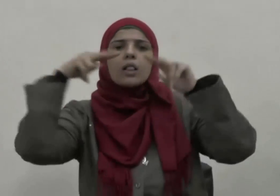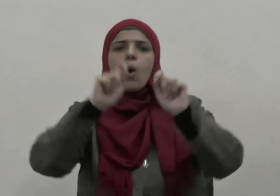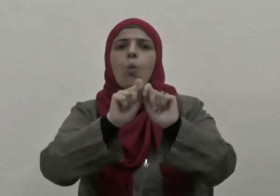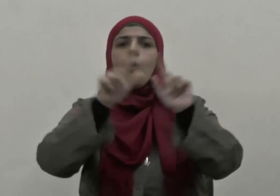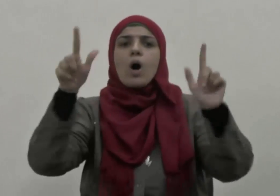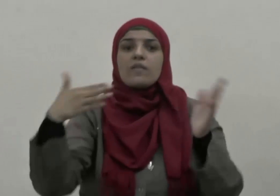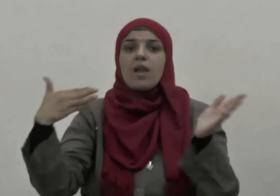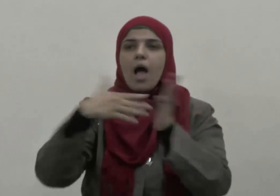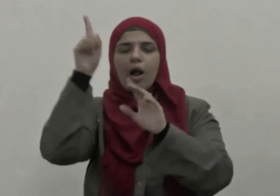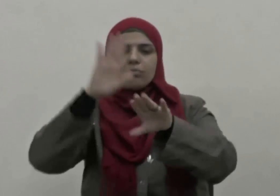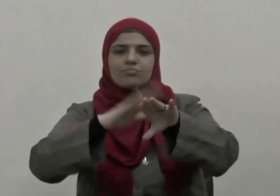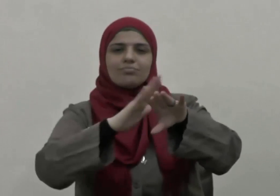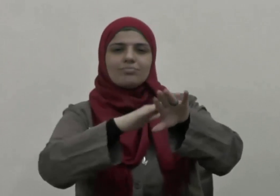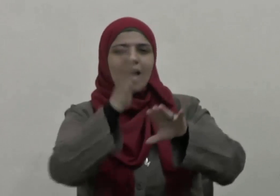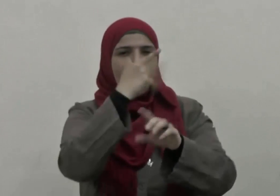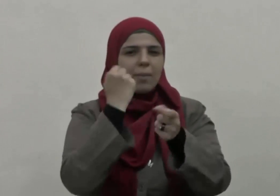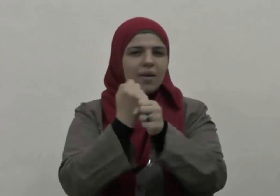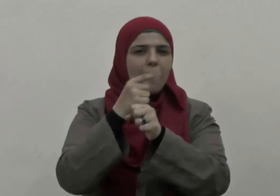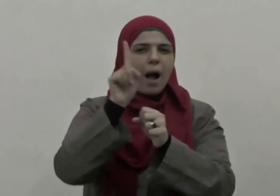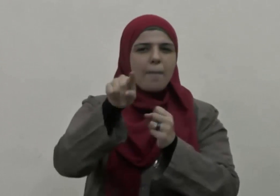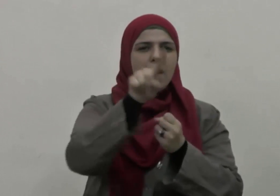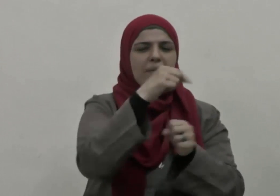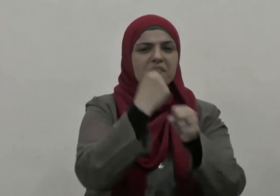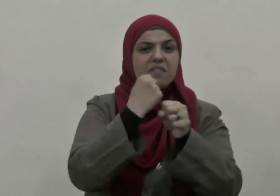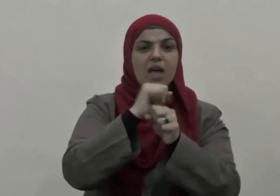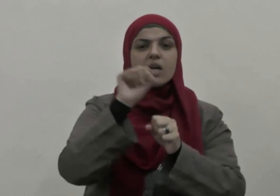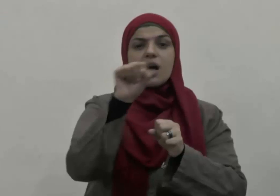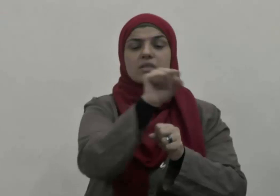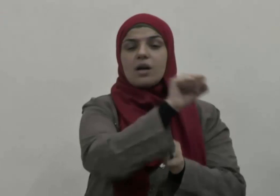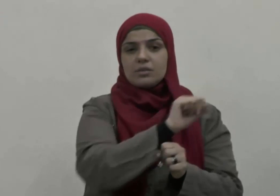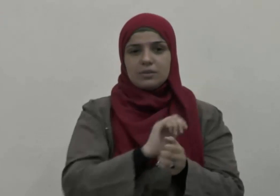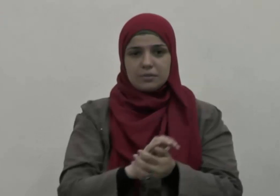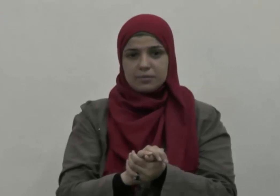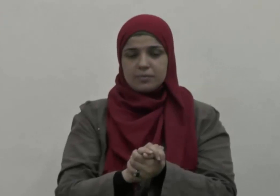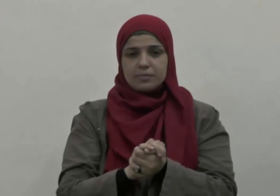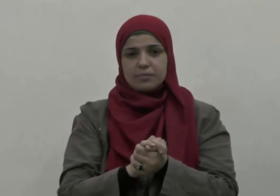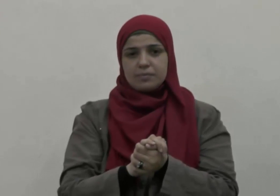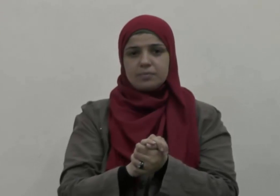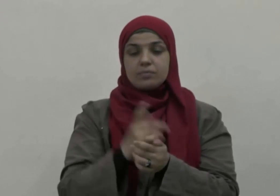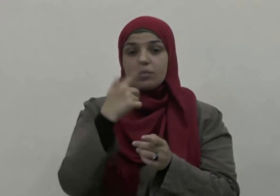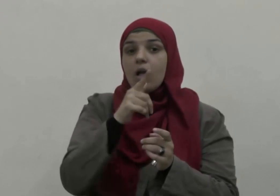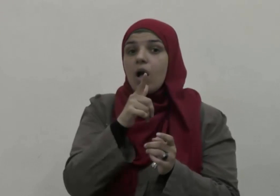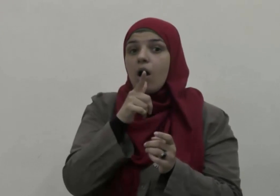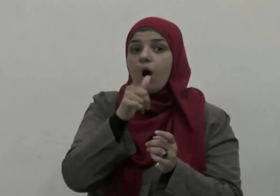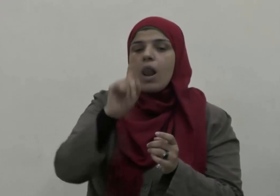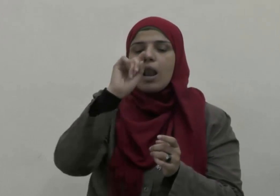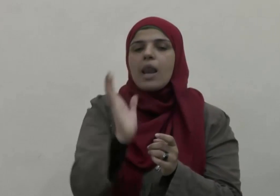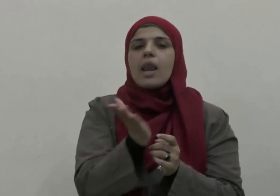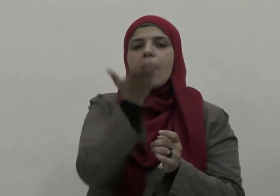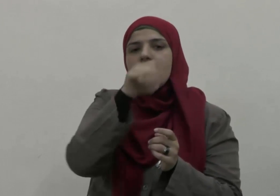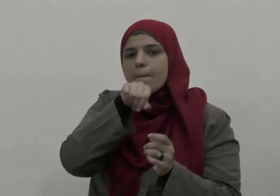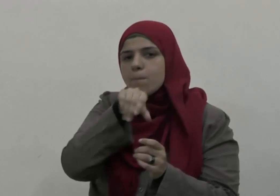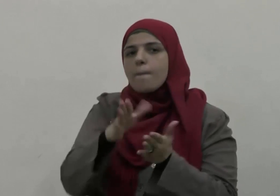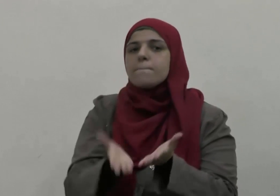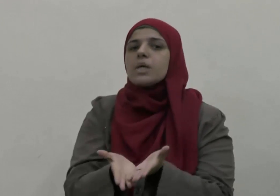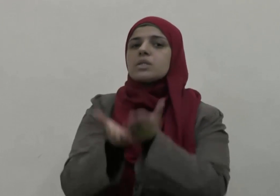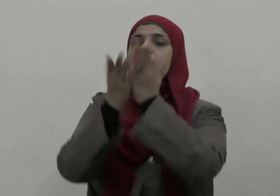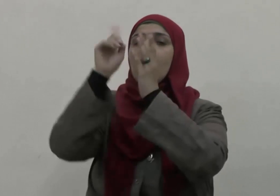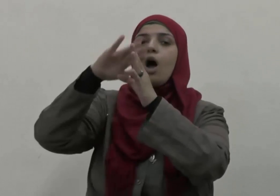فينبئكم بما كنتم تعملون ويقول نبينا صلى الله عليه